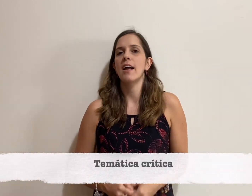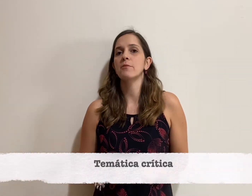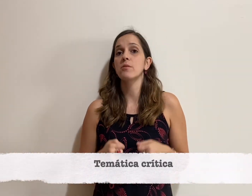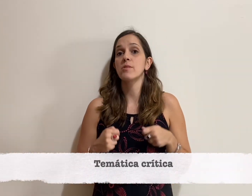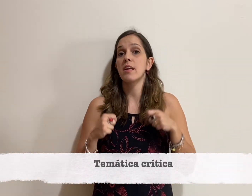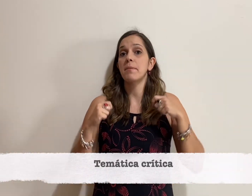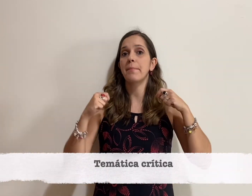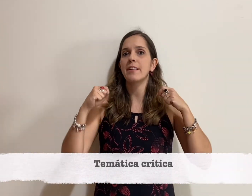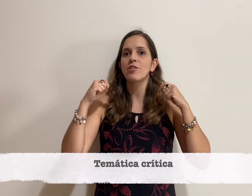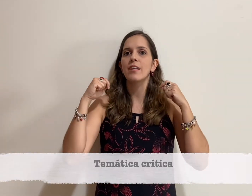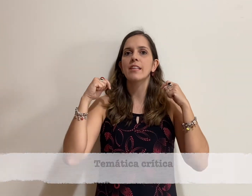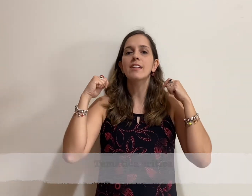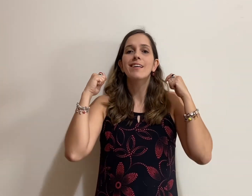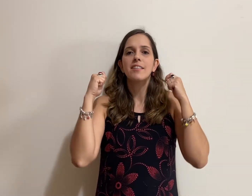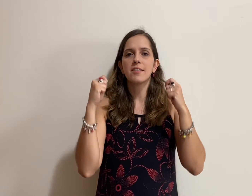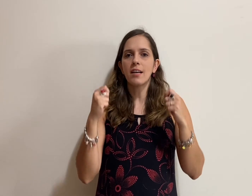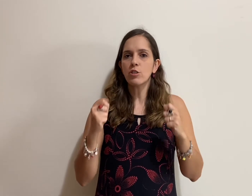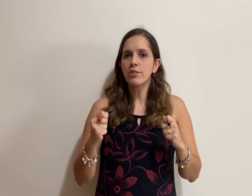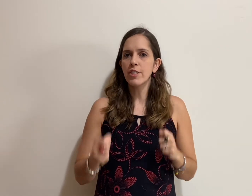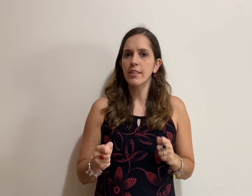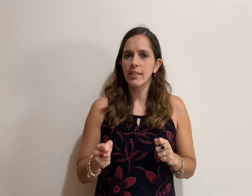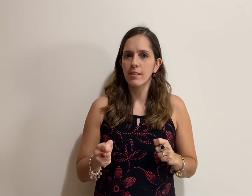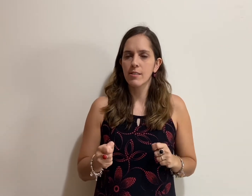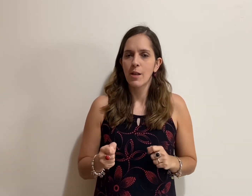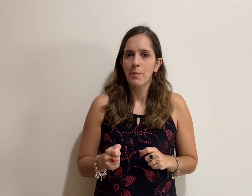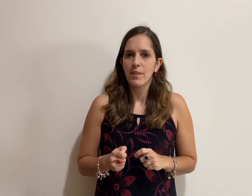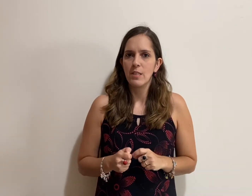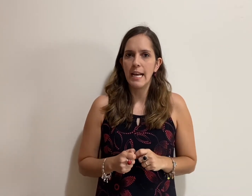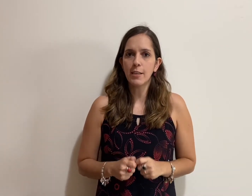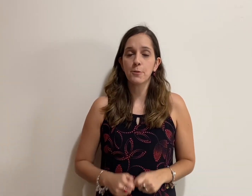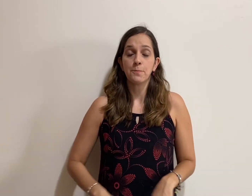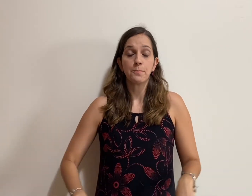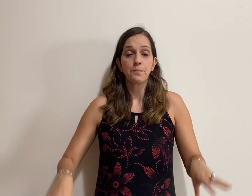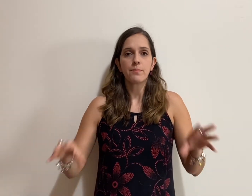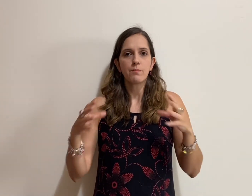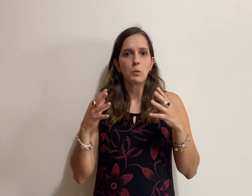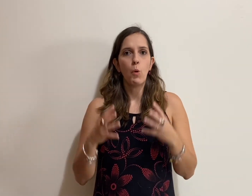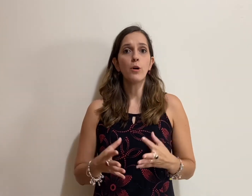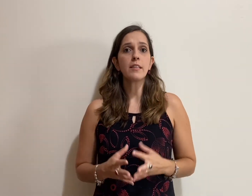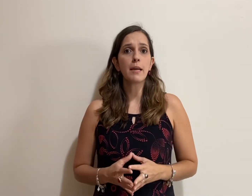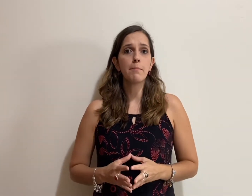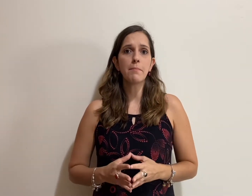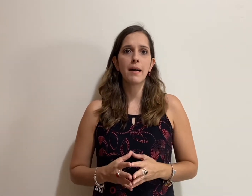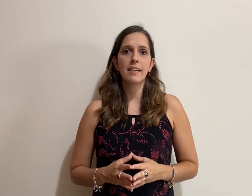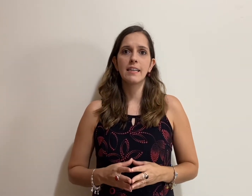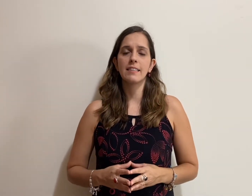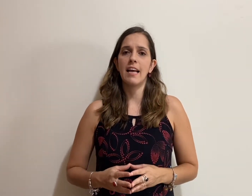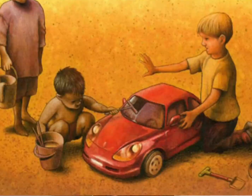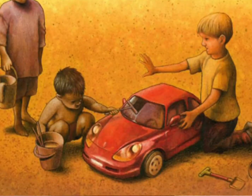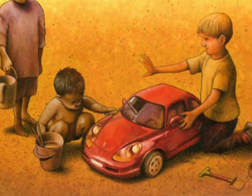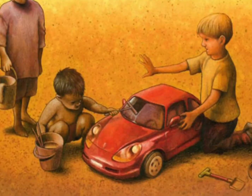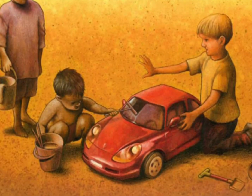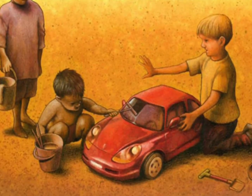Extremamente ali satíricas, certo? Outra que é bem bacana é a do menino